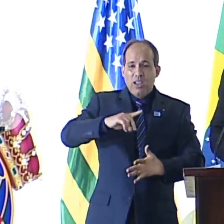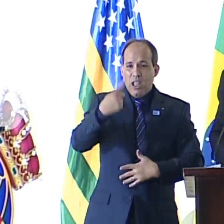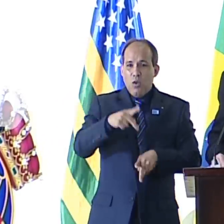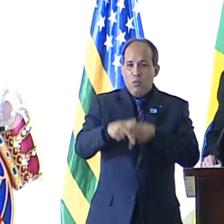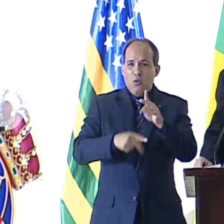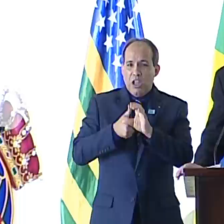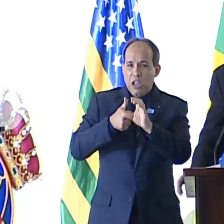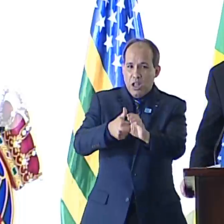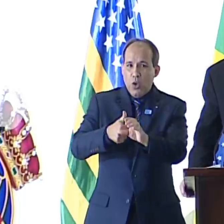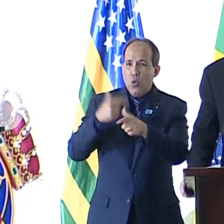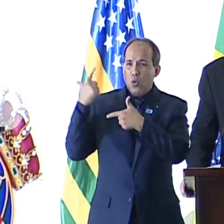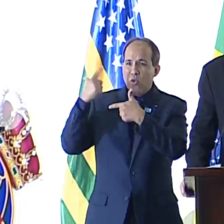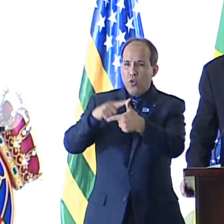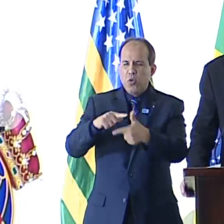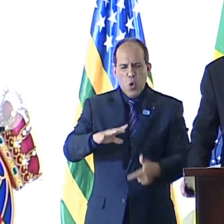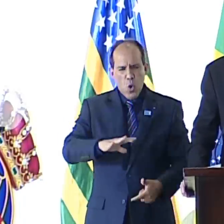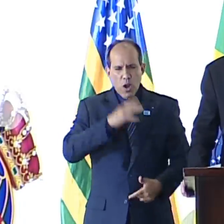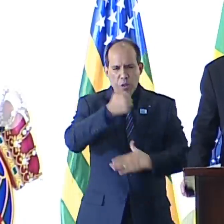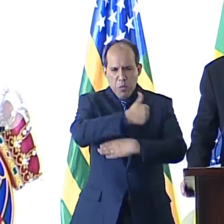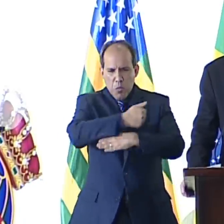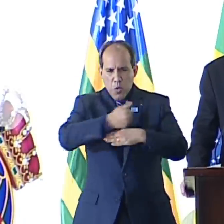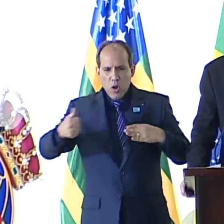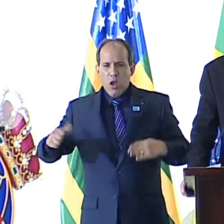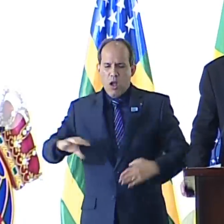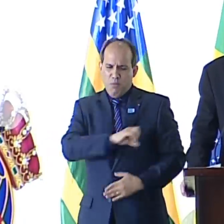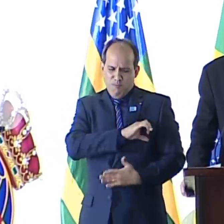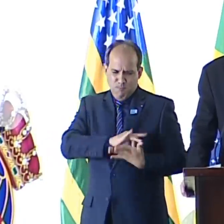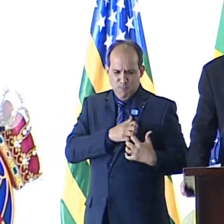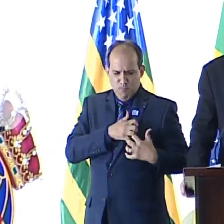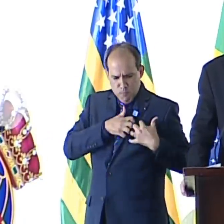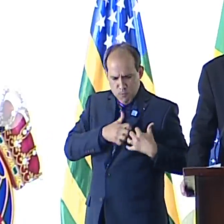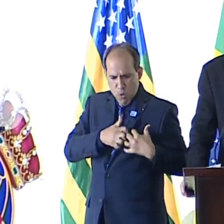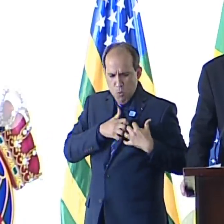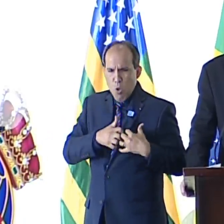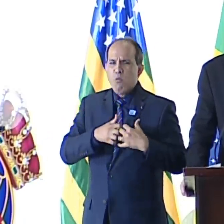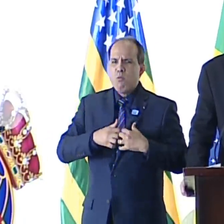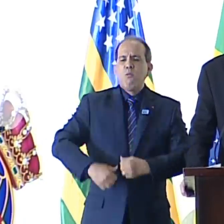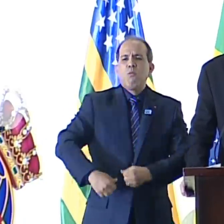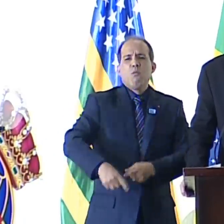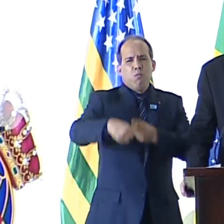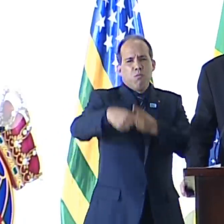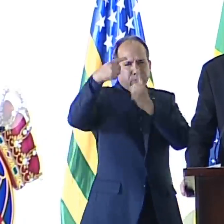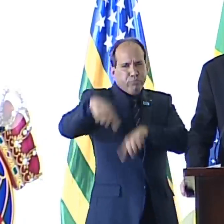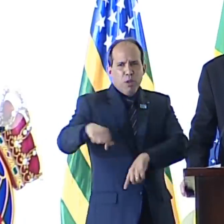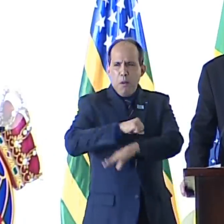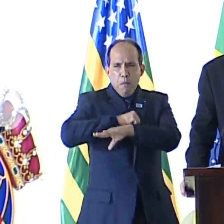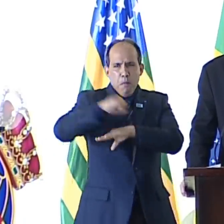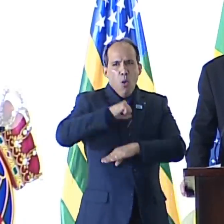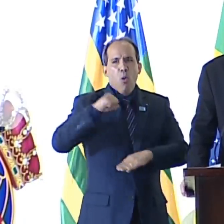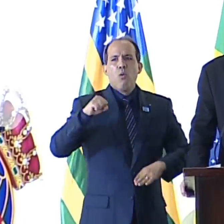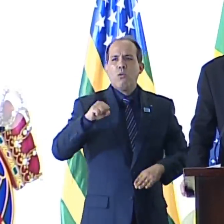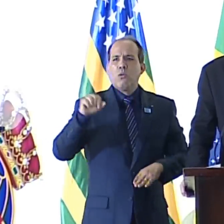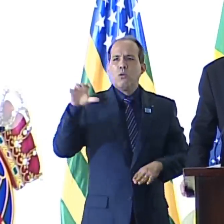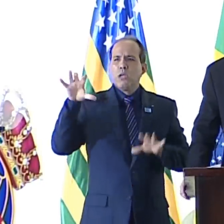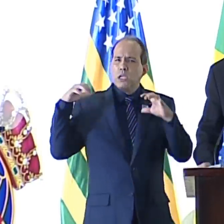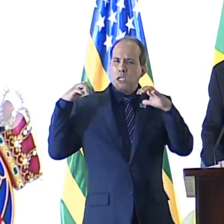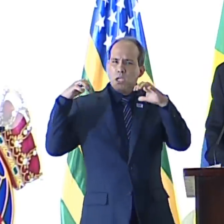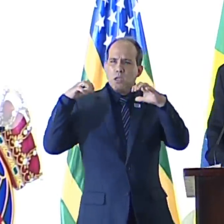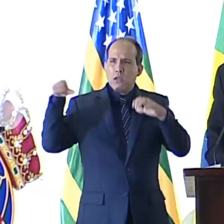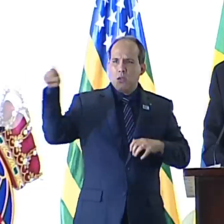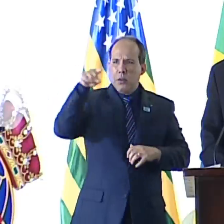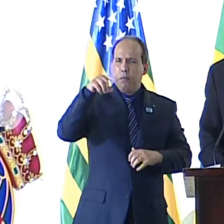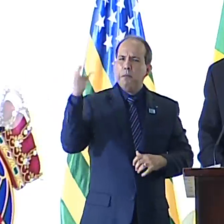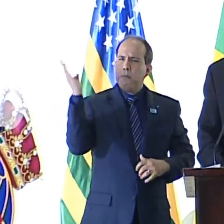a couraça moral e o coração palpitante de amor patriótico para enfrentar o dragão da maldade. Este povo